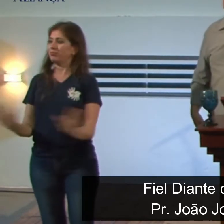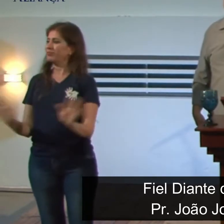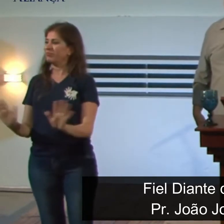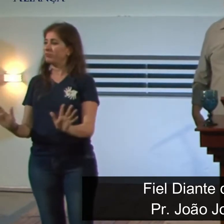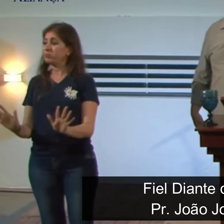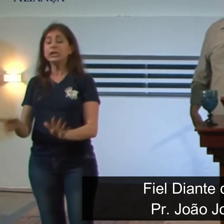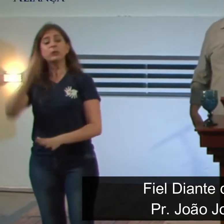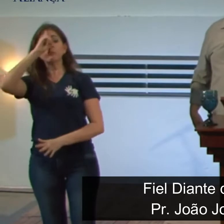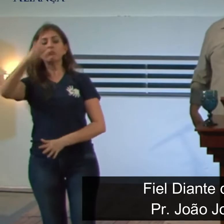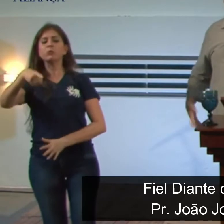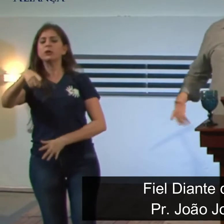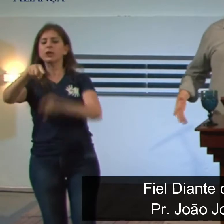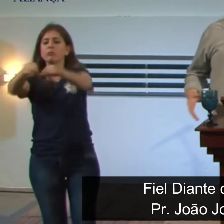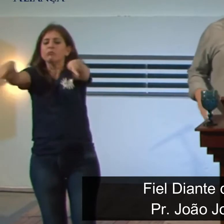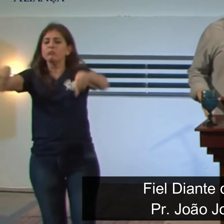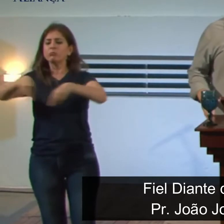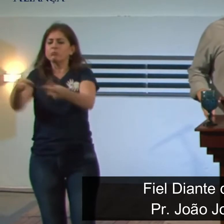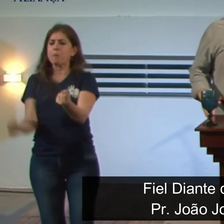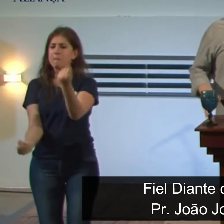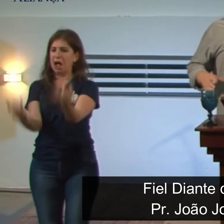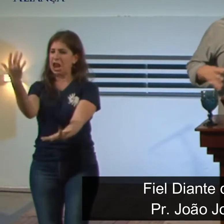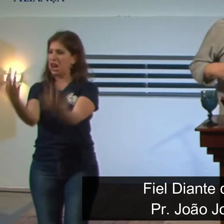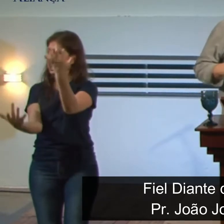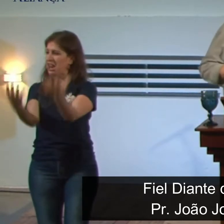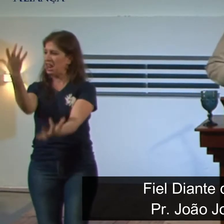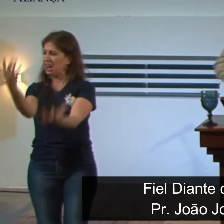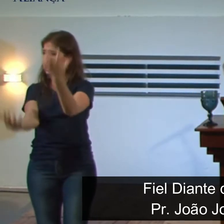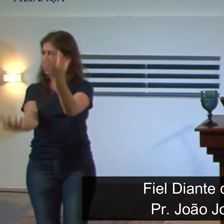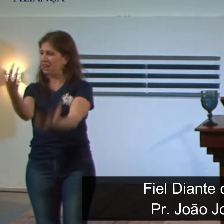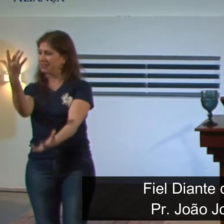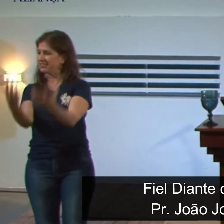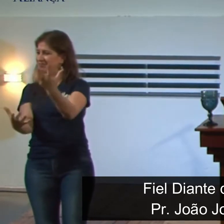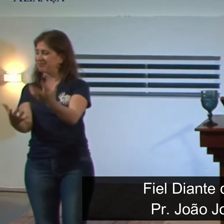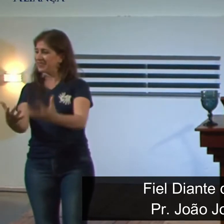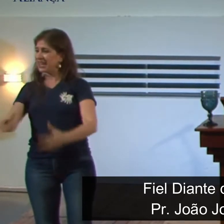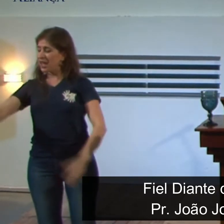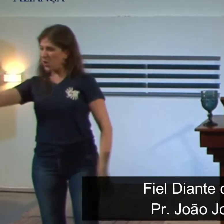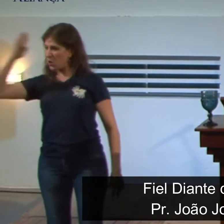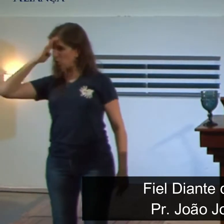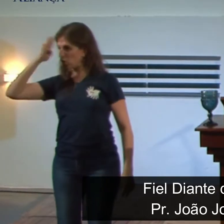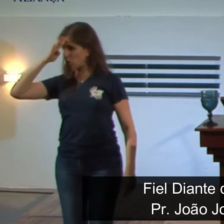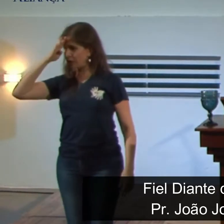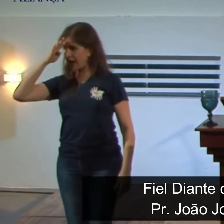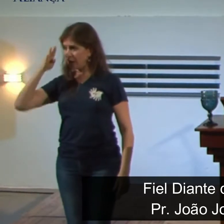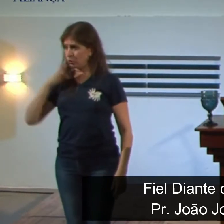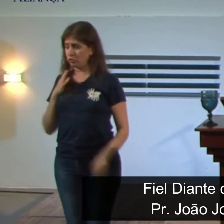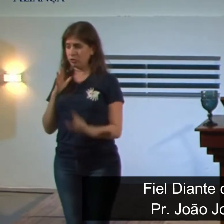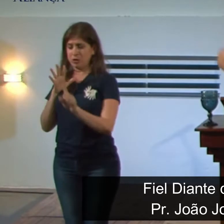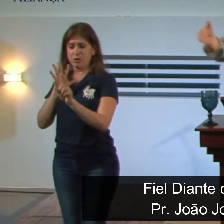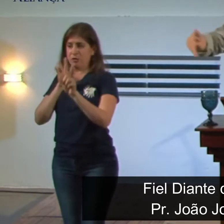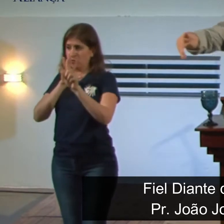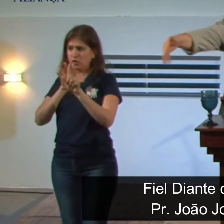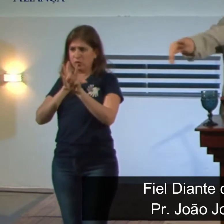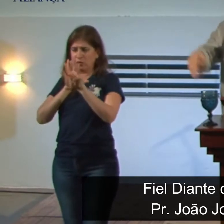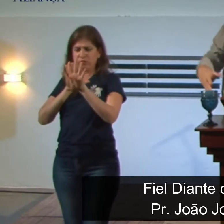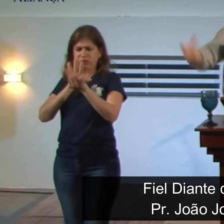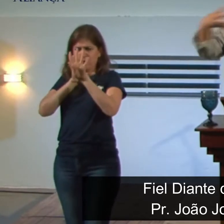que eles vão ser lançados numa fornalha. E, de fato, foram. A Bíblia diz que os soldados que os levaram para a jogada da fornalha,